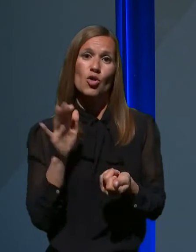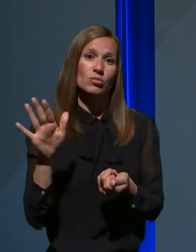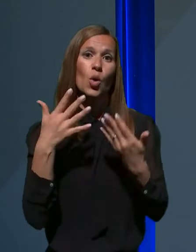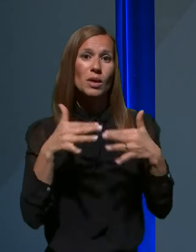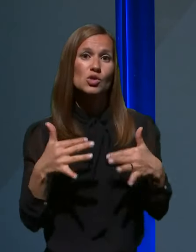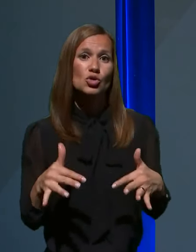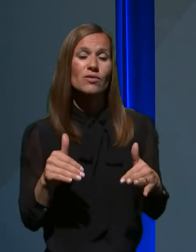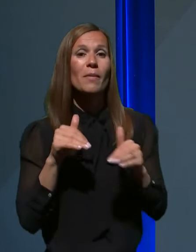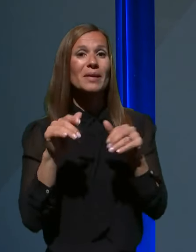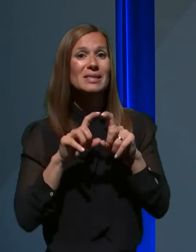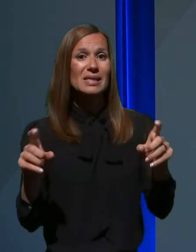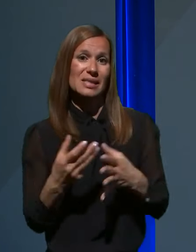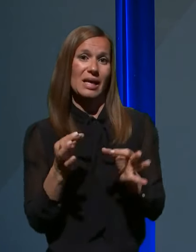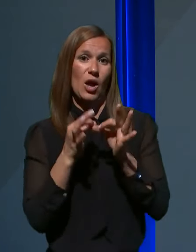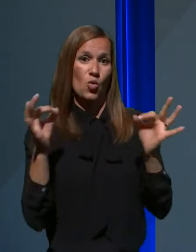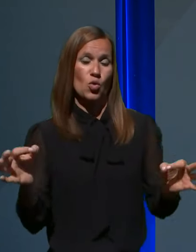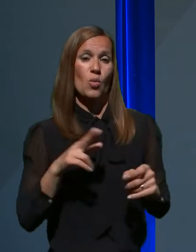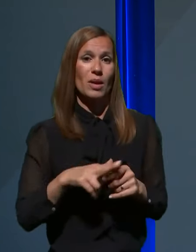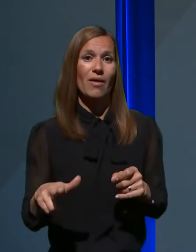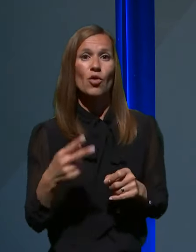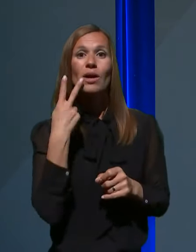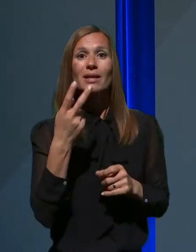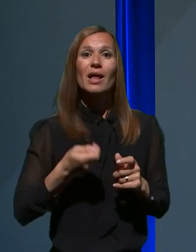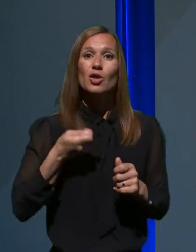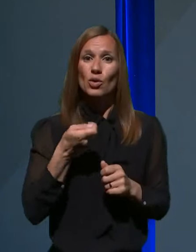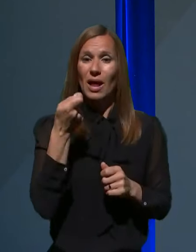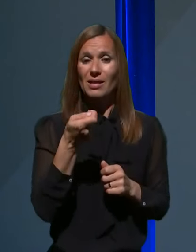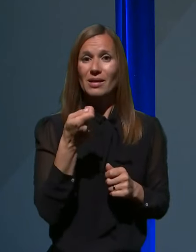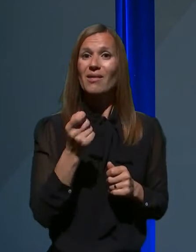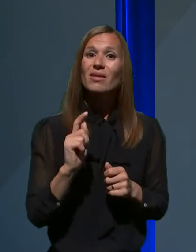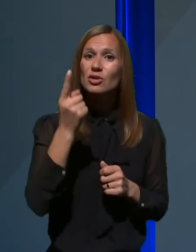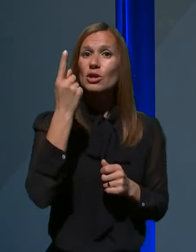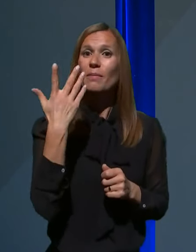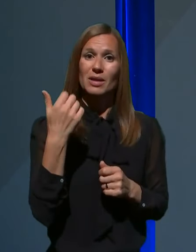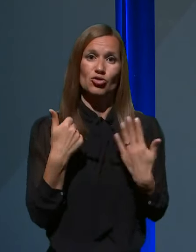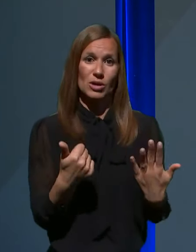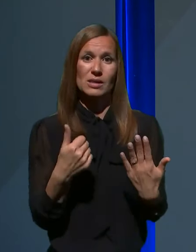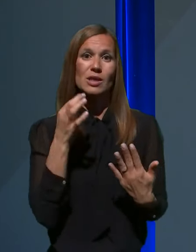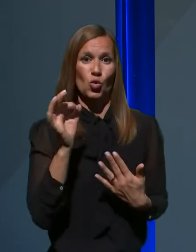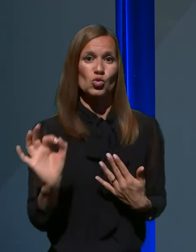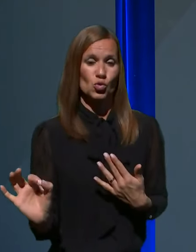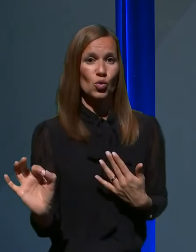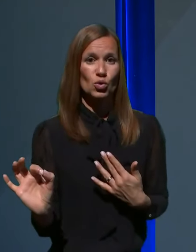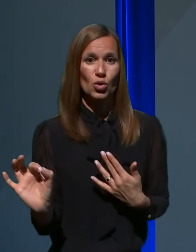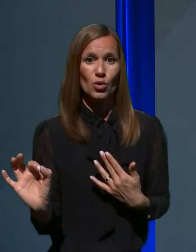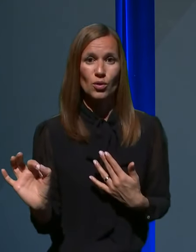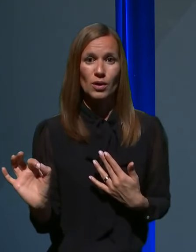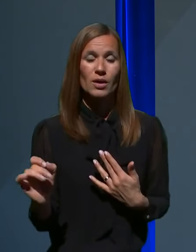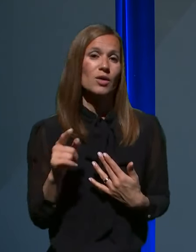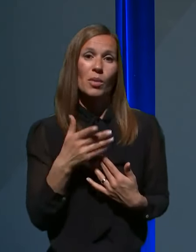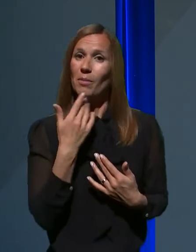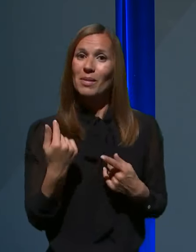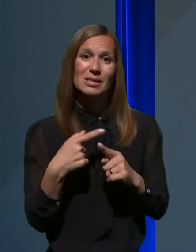Ministrstvo za javno upravo, ker se tiče samega dodatka v višini 65 odstotkov, ki nedvomno